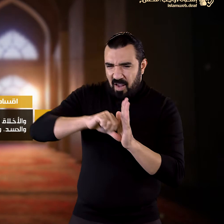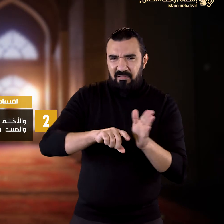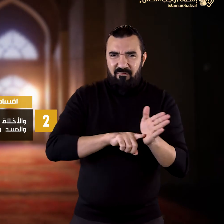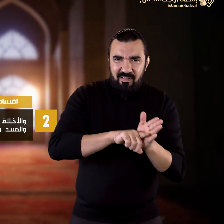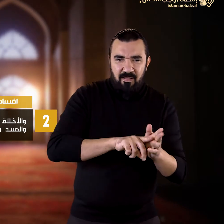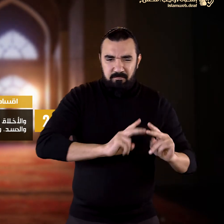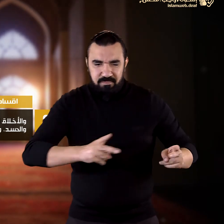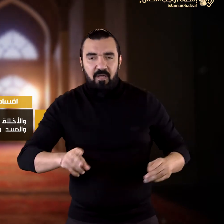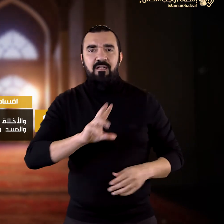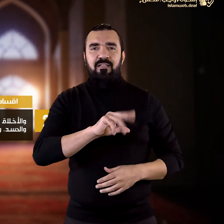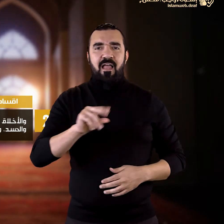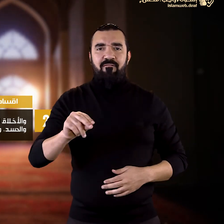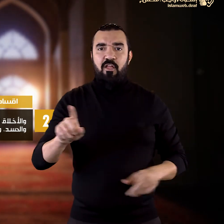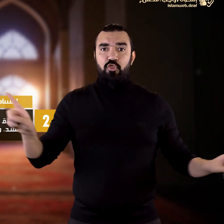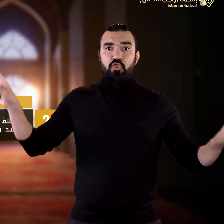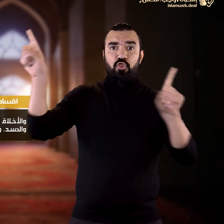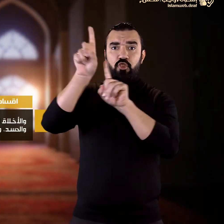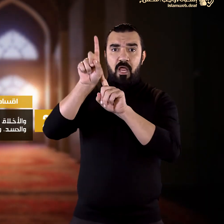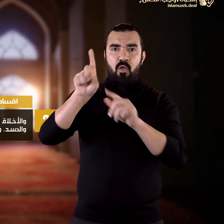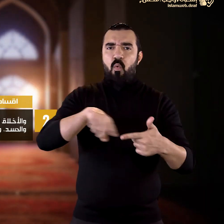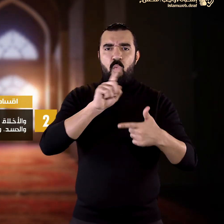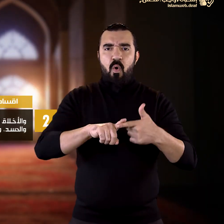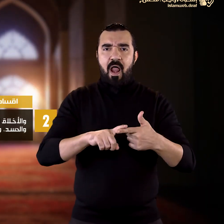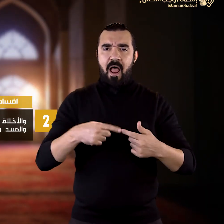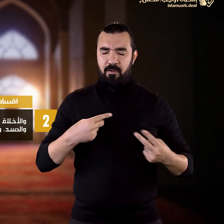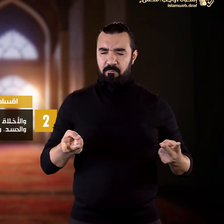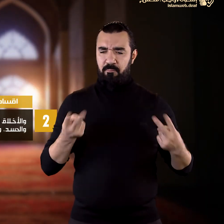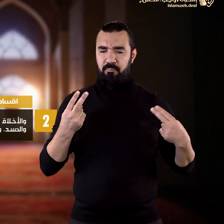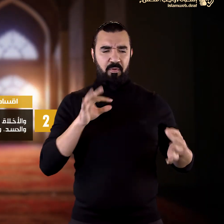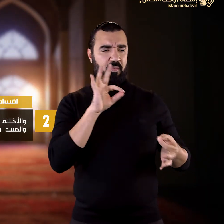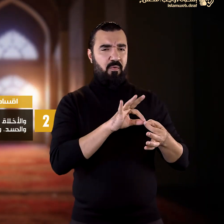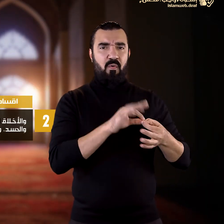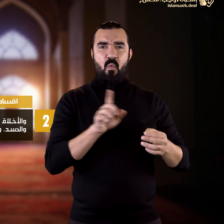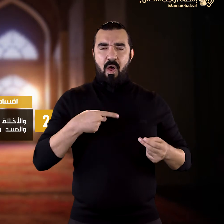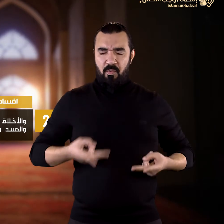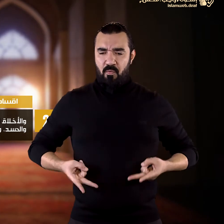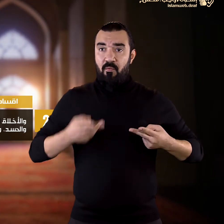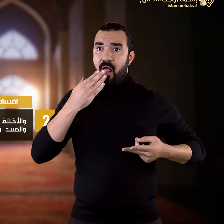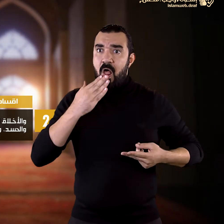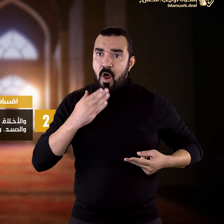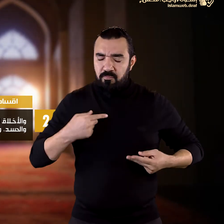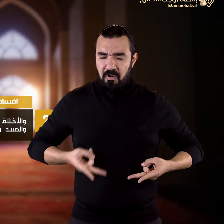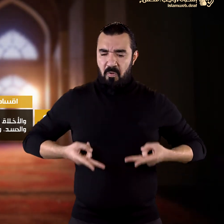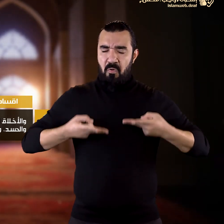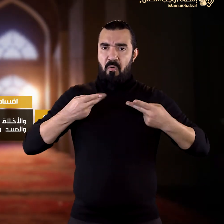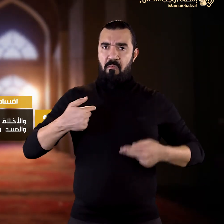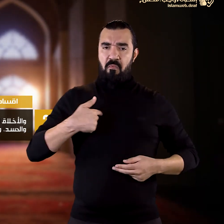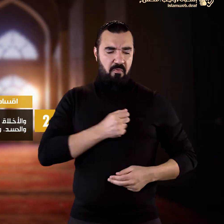مثل الشرك والرياء والعجب والكبر